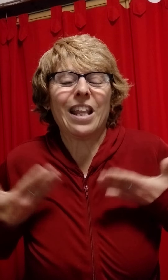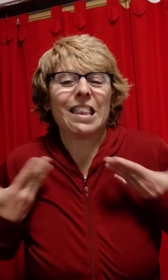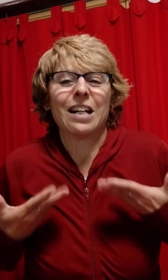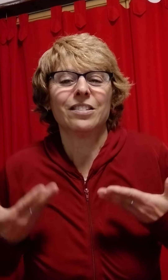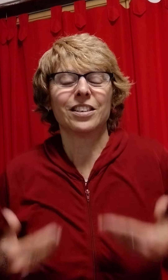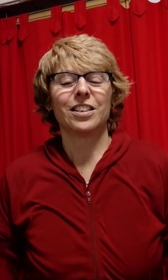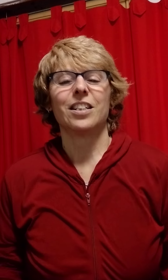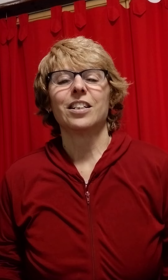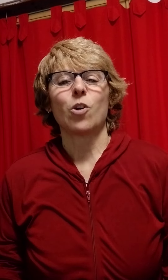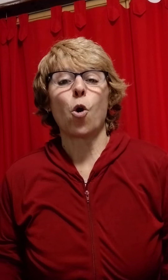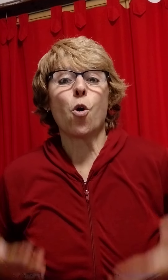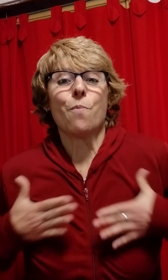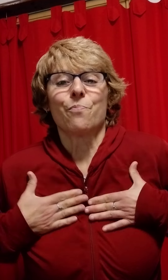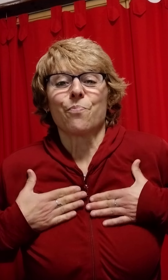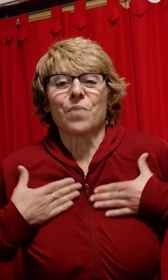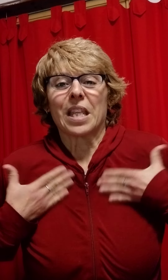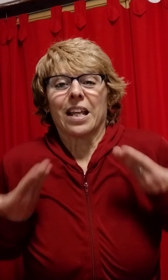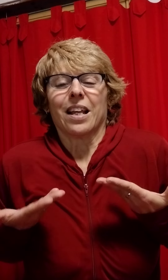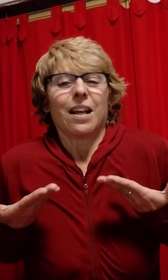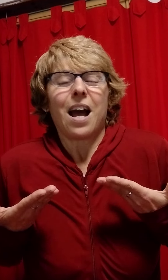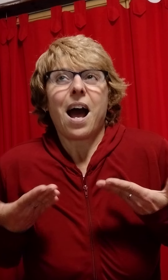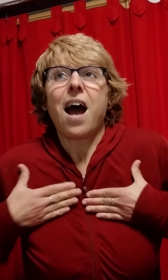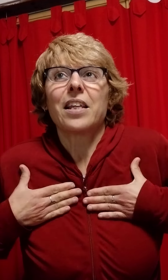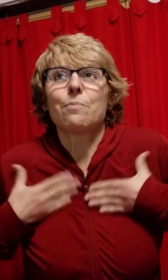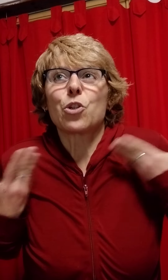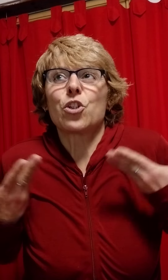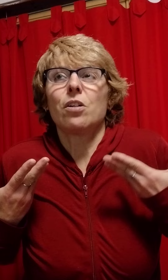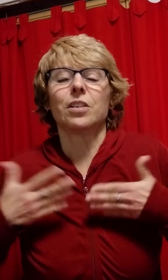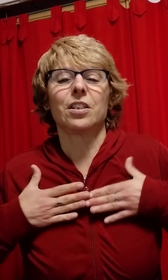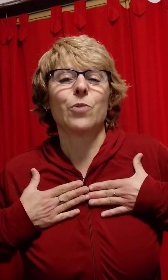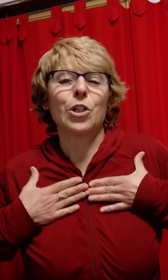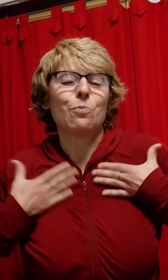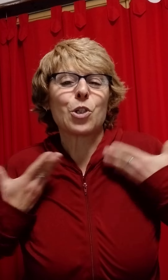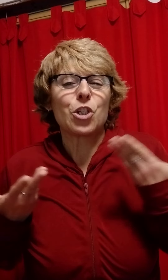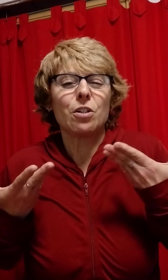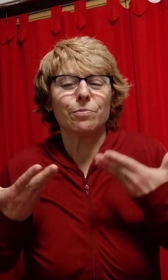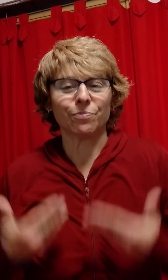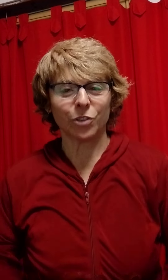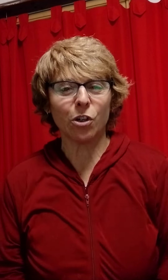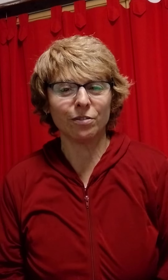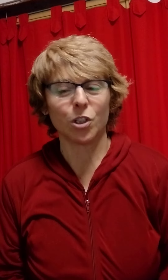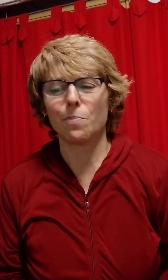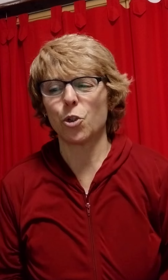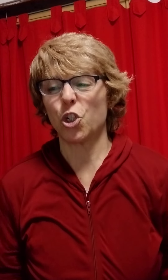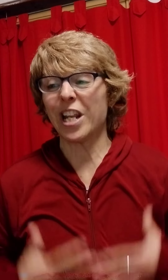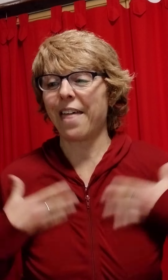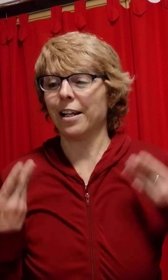contenta. O, ay, qué emoción. Decir, bueno, emoción, ¿no? Estoy emocionada.